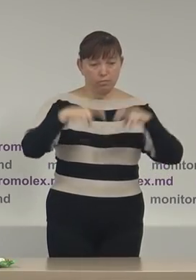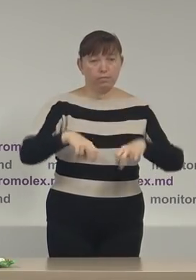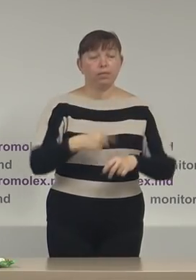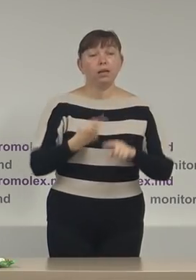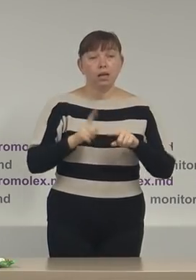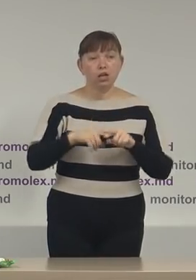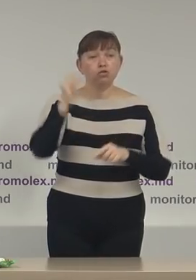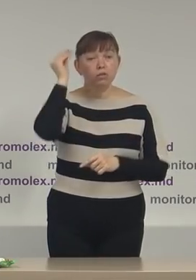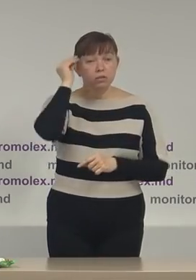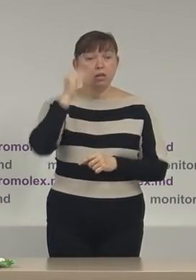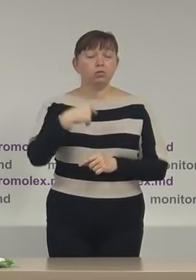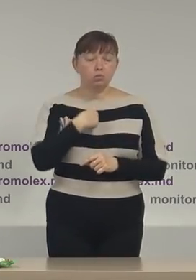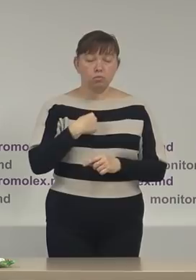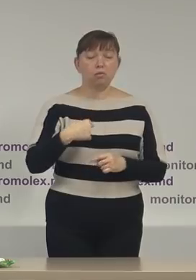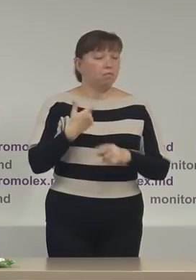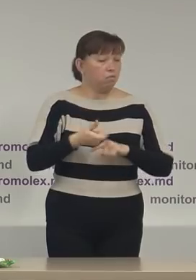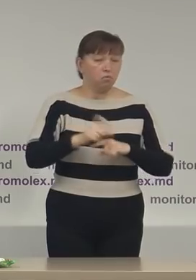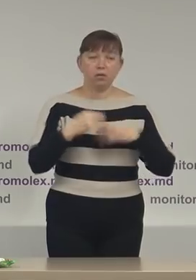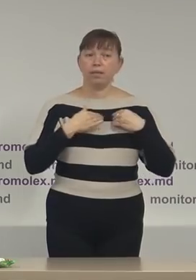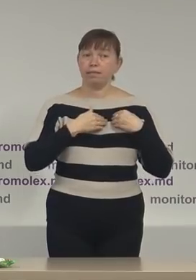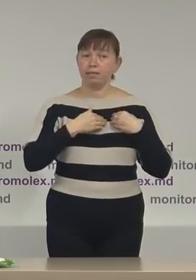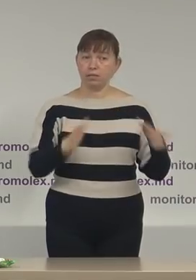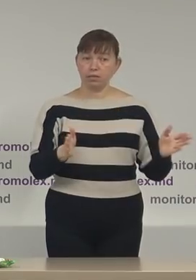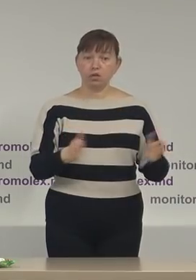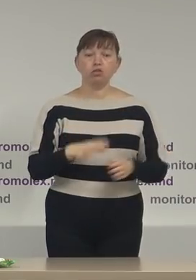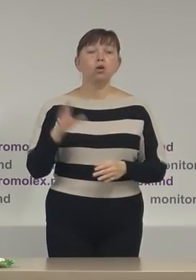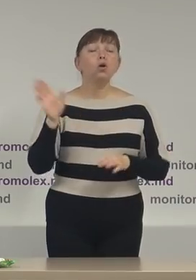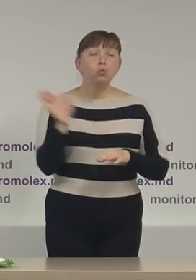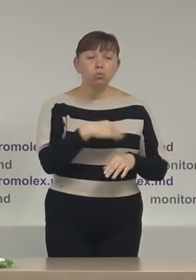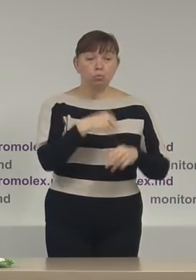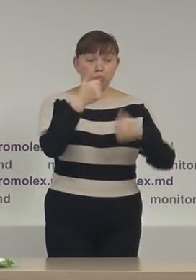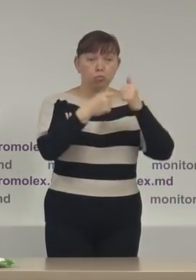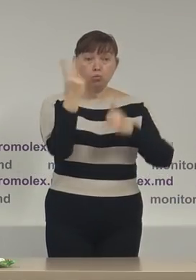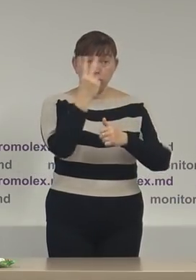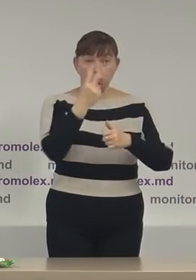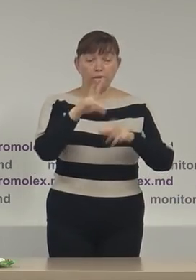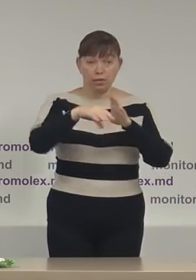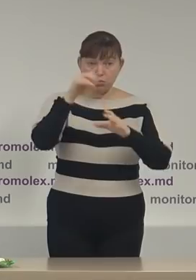noi suntem deschiși după turul 2 de scurtin